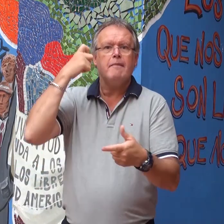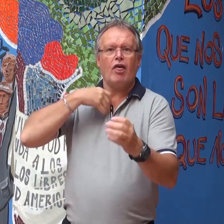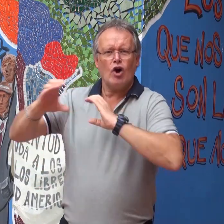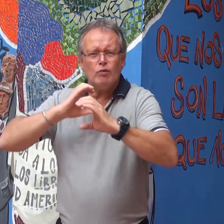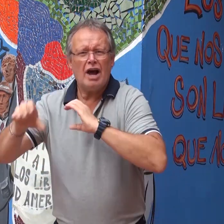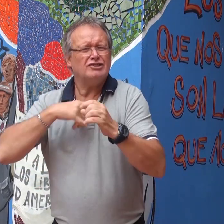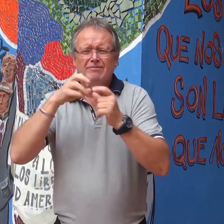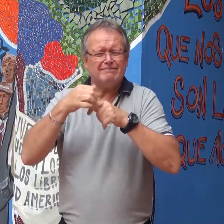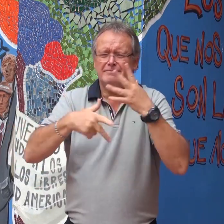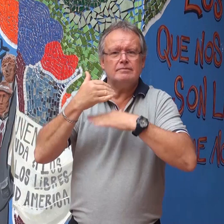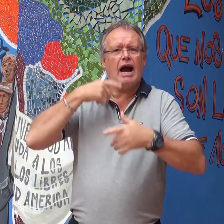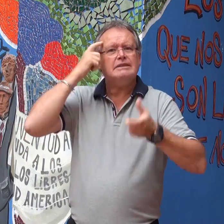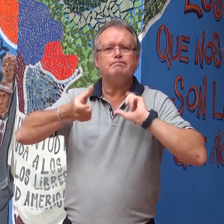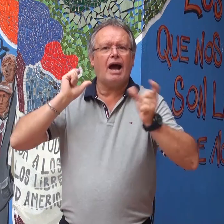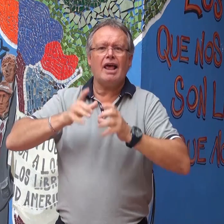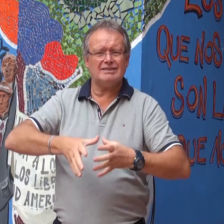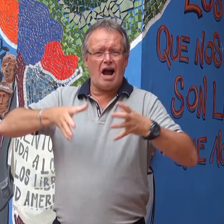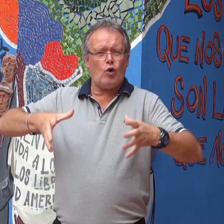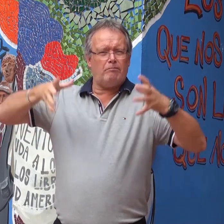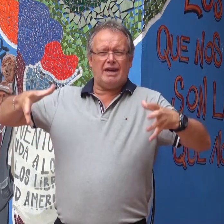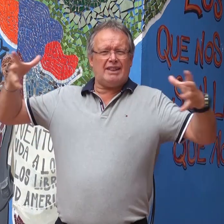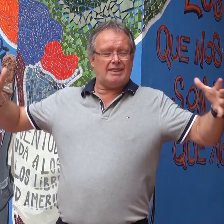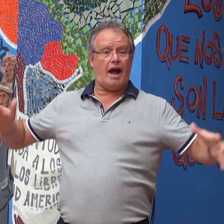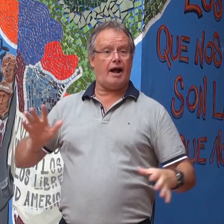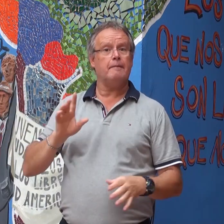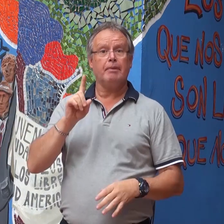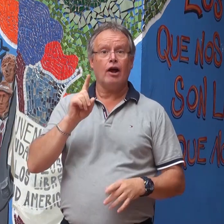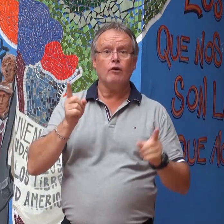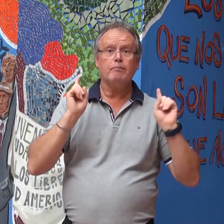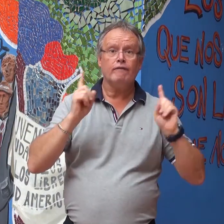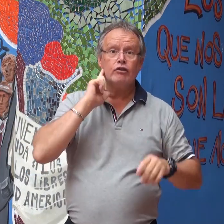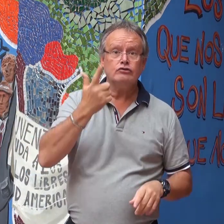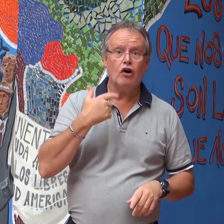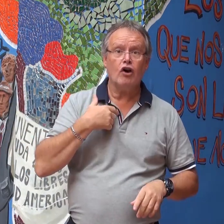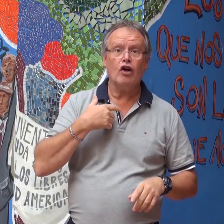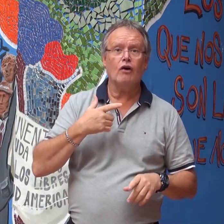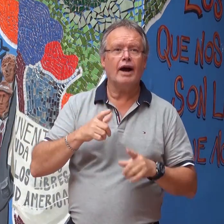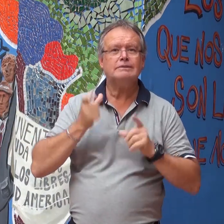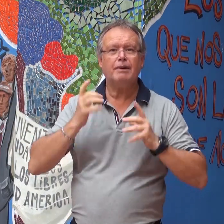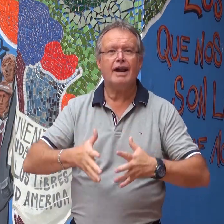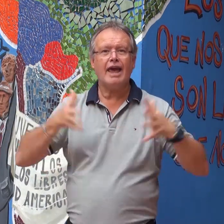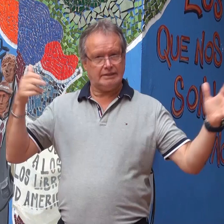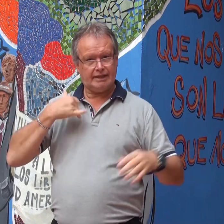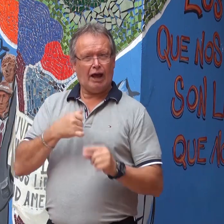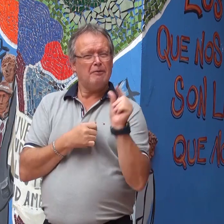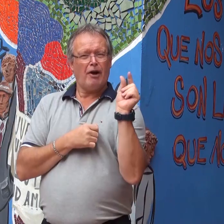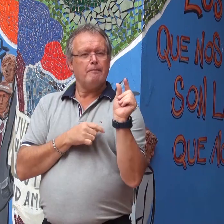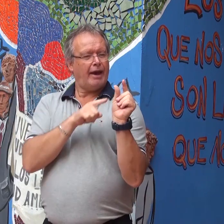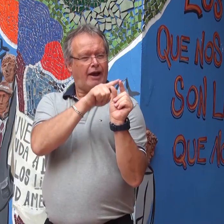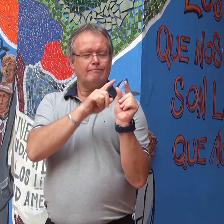a leer, aprendí a comunicarme, a realizar muchas cosas, a tener muchas experiencias que van aumentando. Pero esas experiencias, como ser profesor, una vasta experiencia